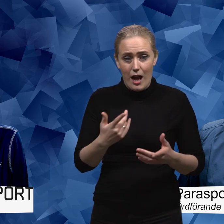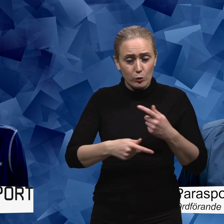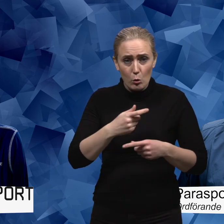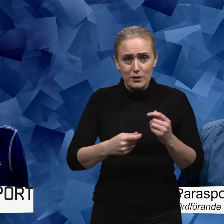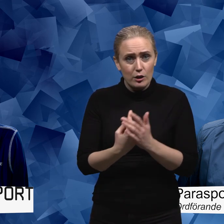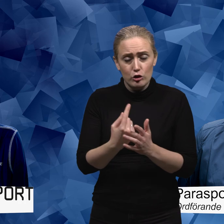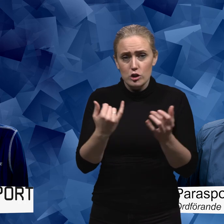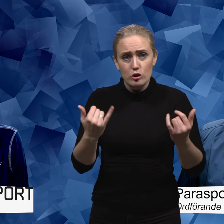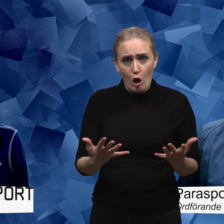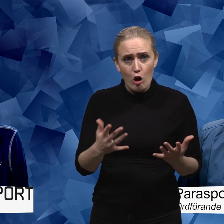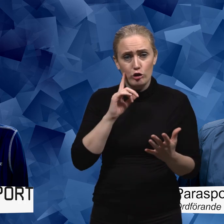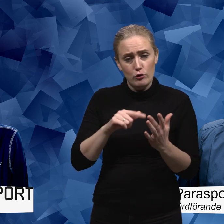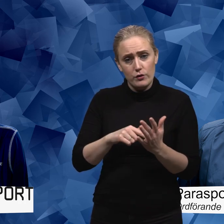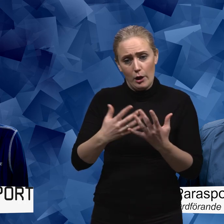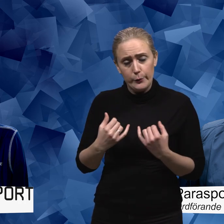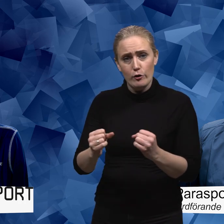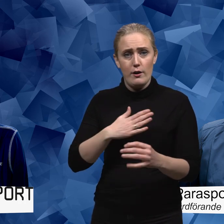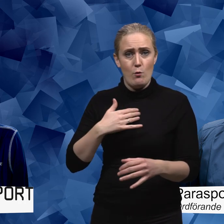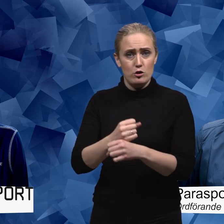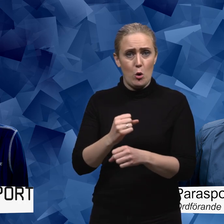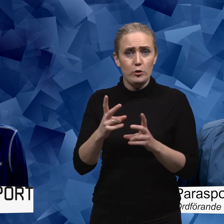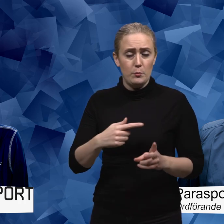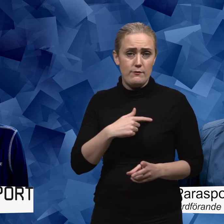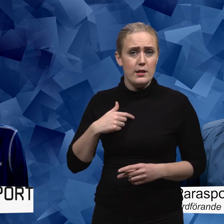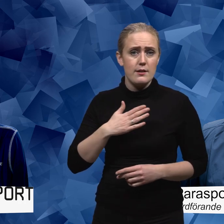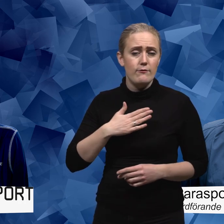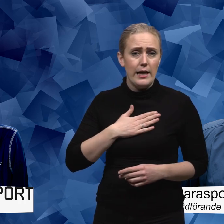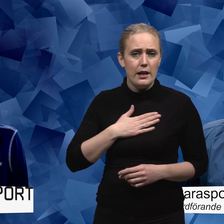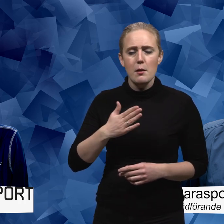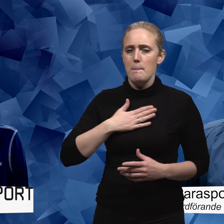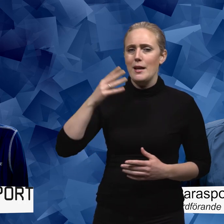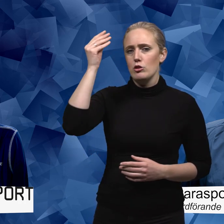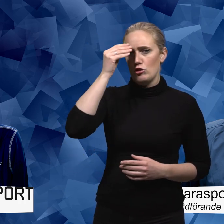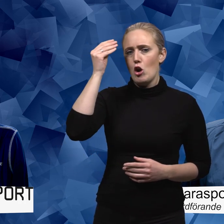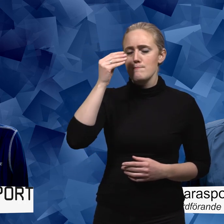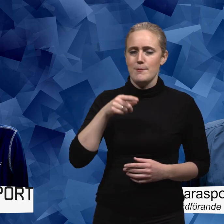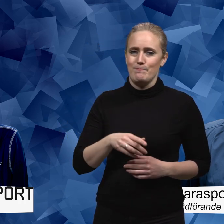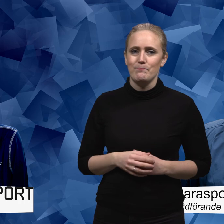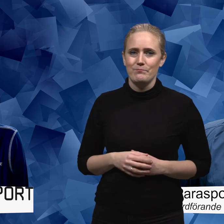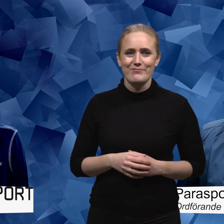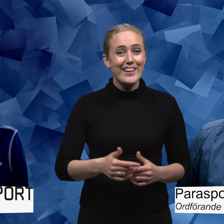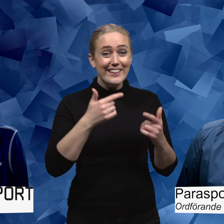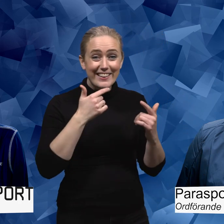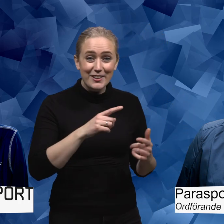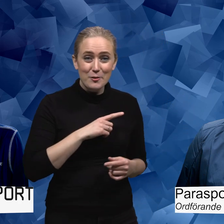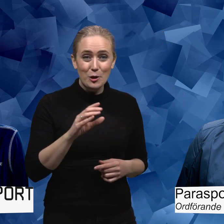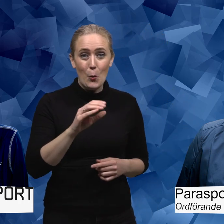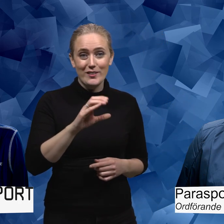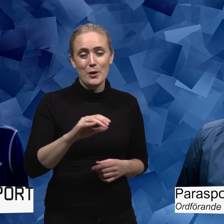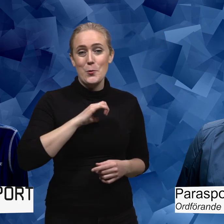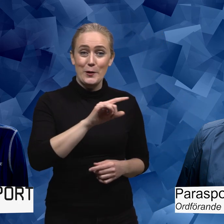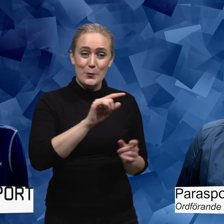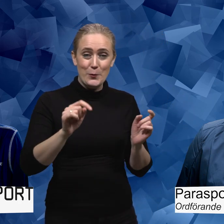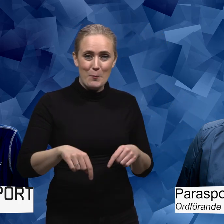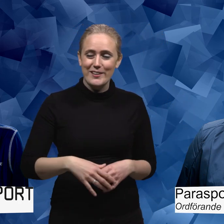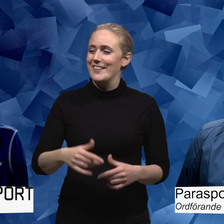ekonomiska resurserna för att kunna göra det här arbetet som vi skulle vilja göra. Så det är min dröm att få till det. Tack så